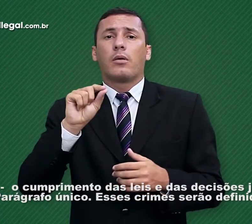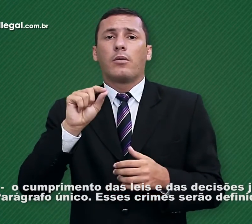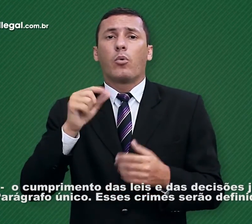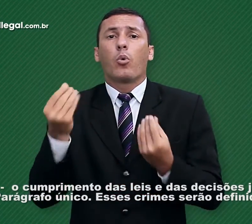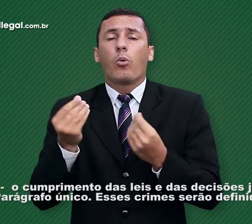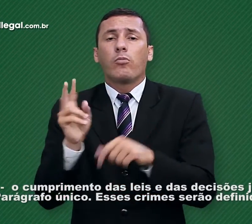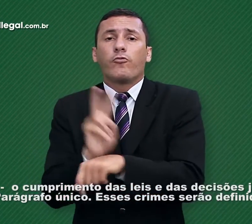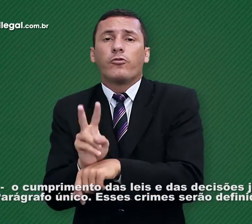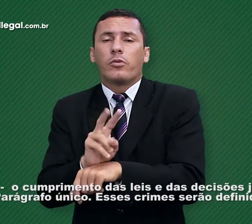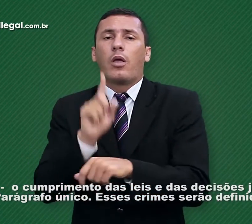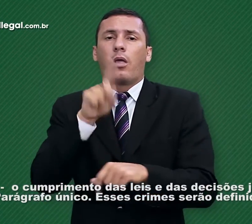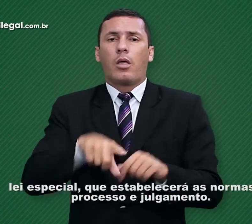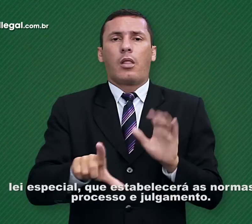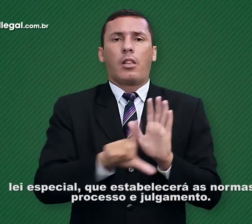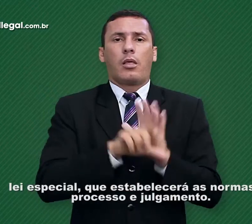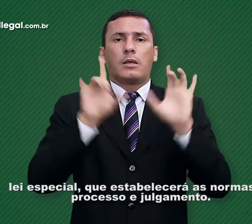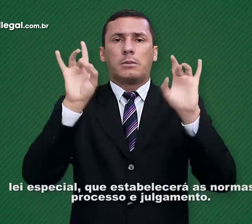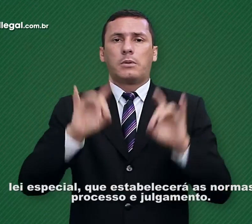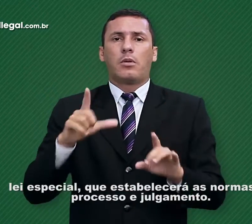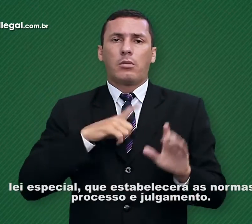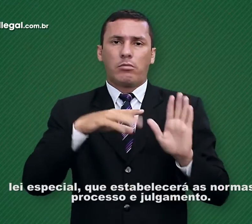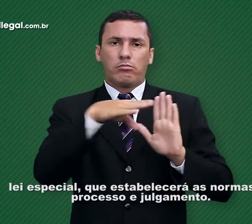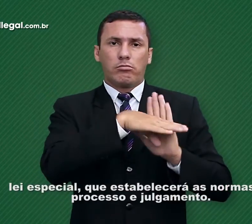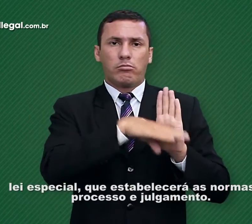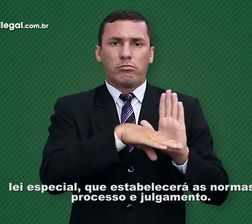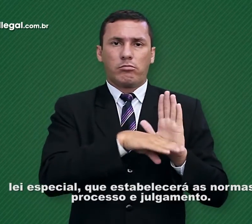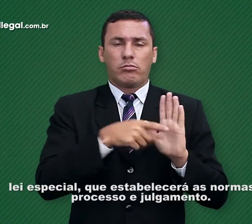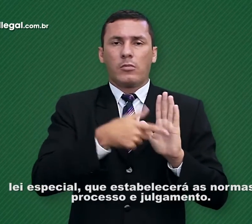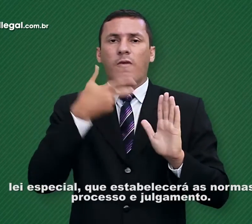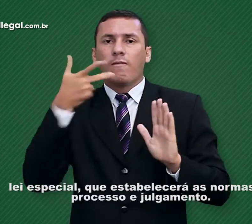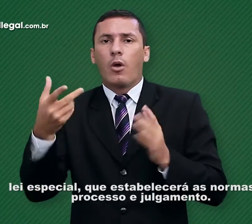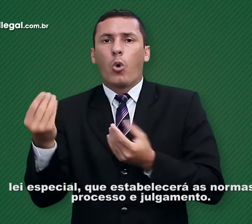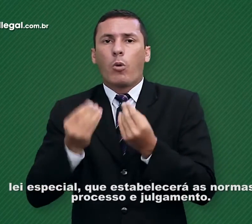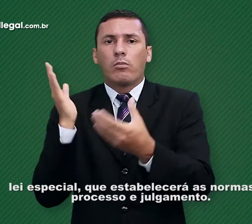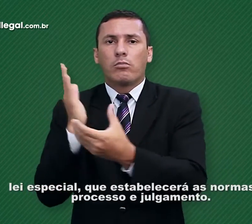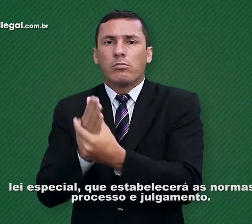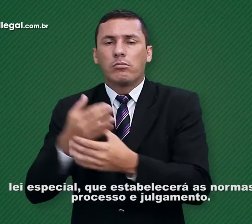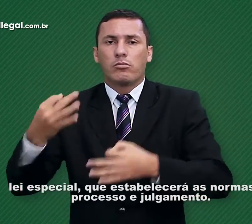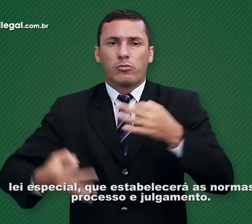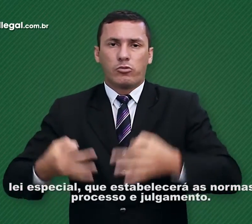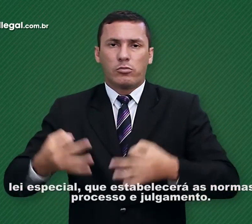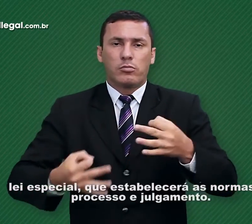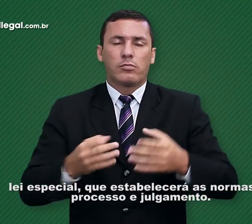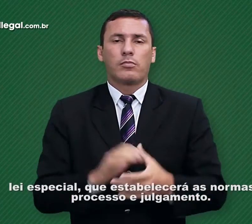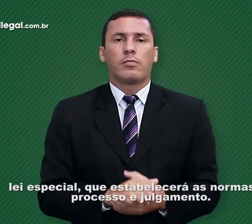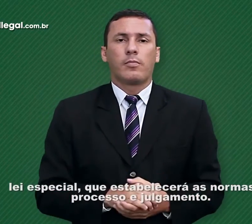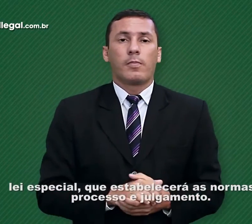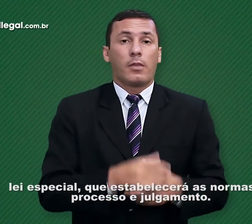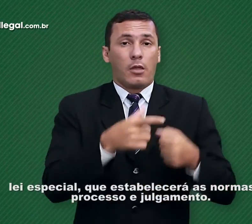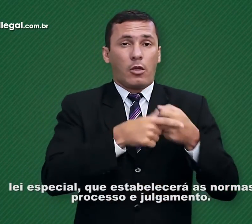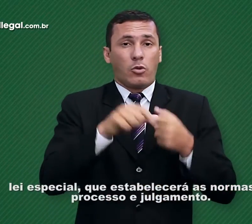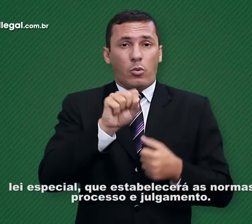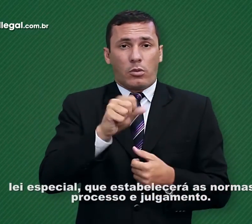serão definidos em lei especial que estabelecerá as normas de processo e julgamento.